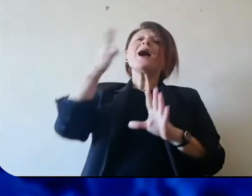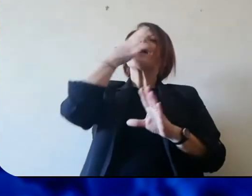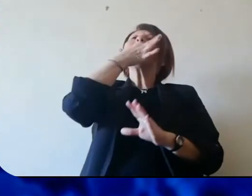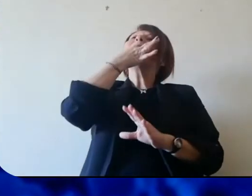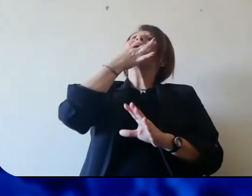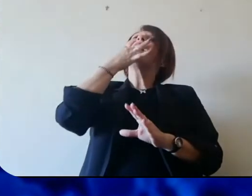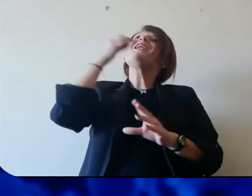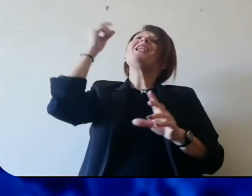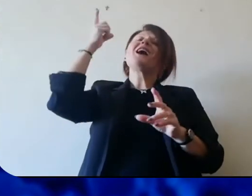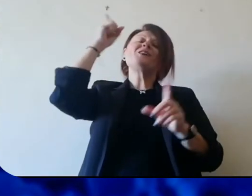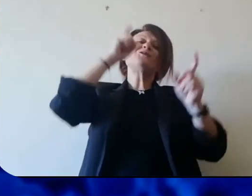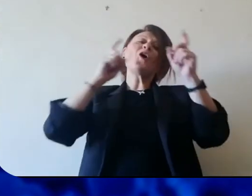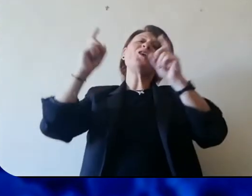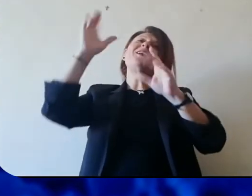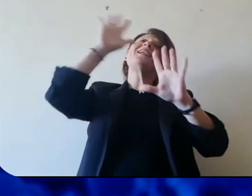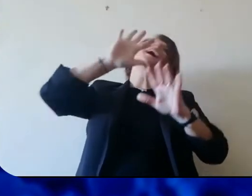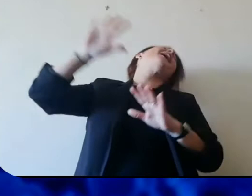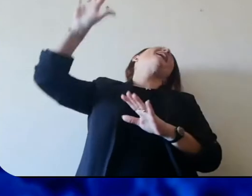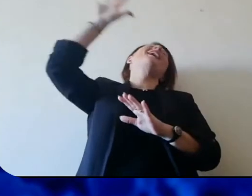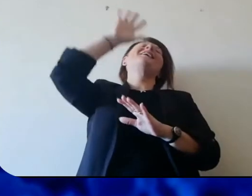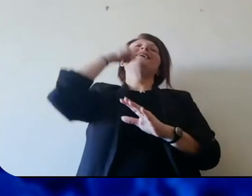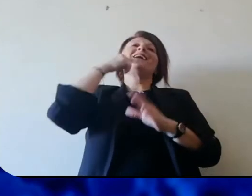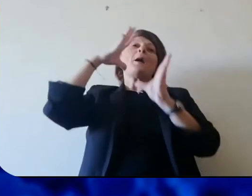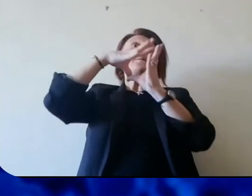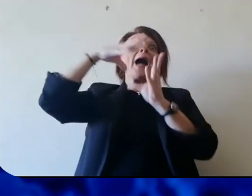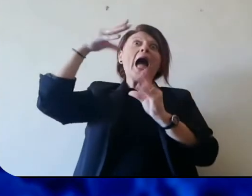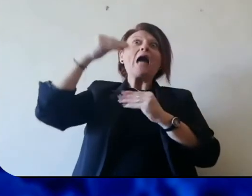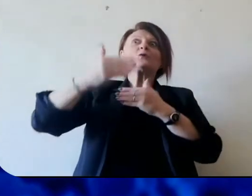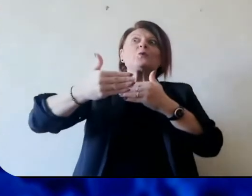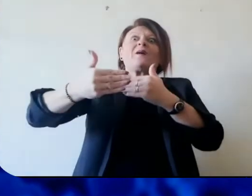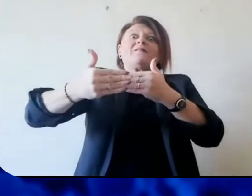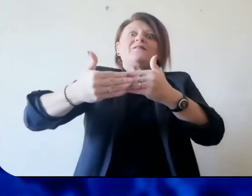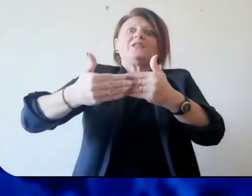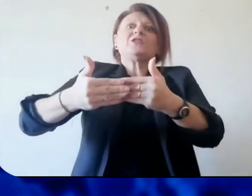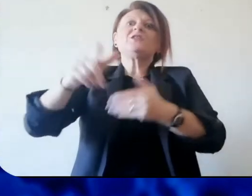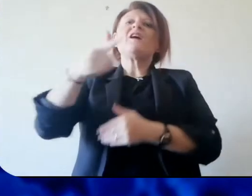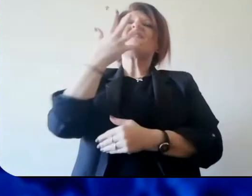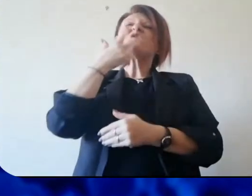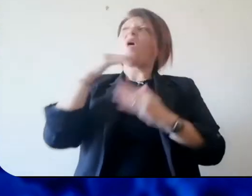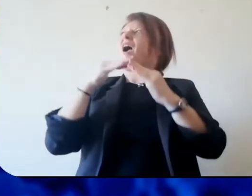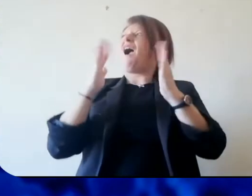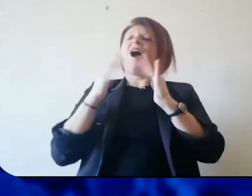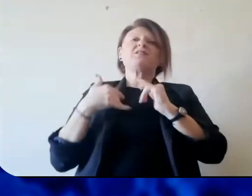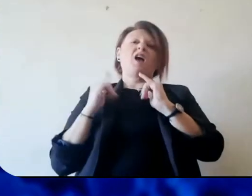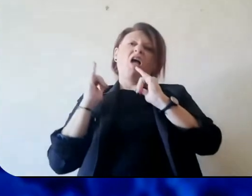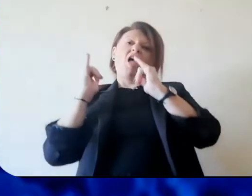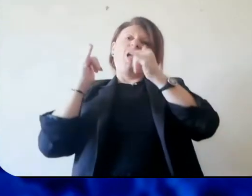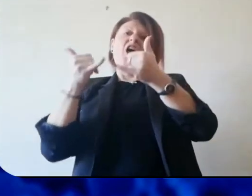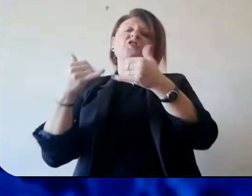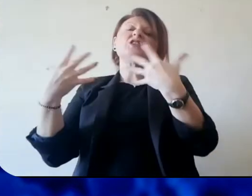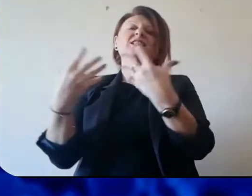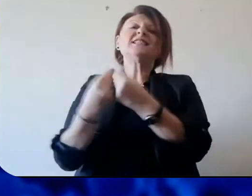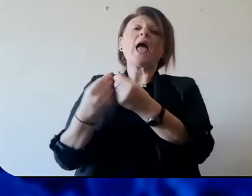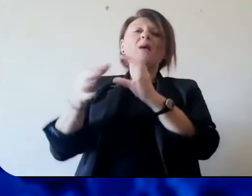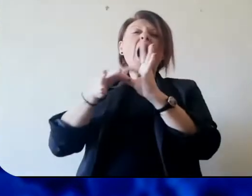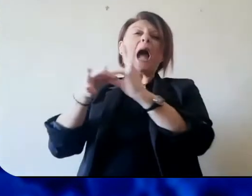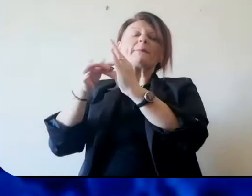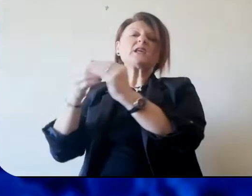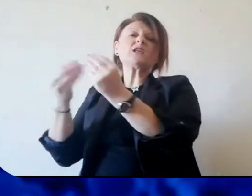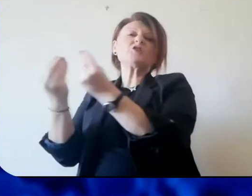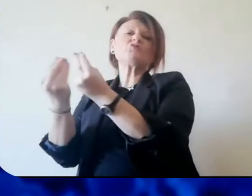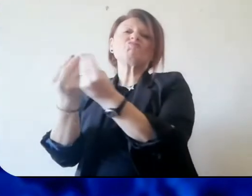belle giornate. Siamo alle vigilia della Pasqua. Molti ragazzi possono essere tentati di andare fuori casa, di passare un